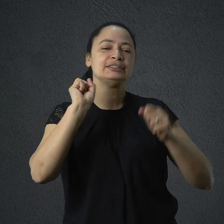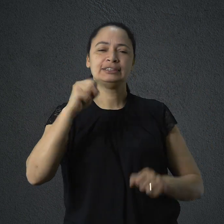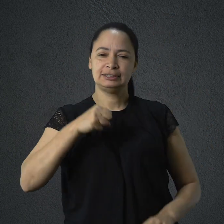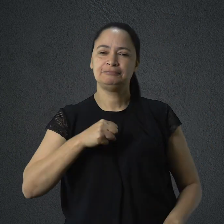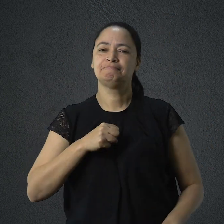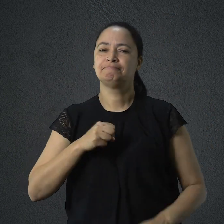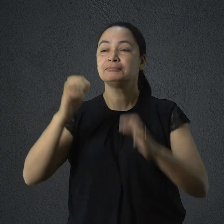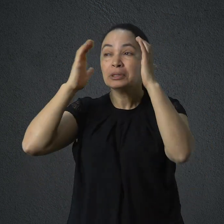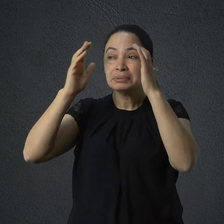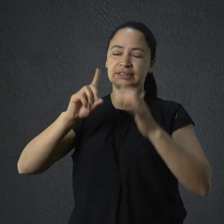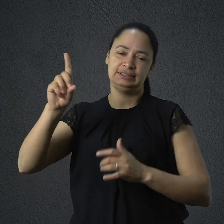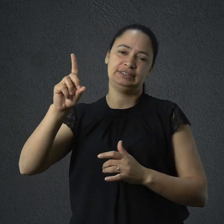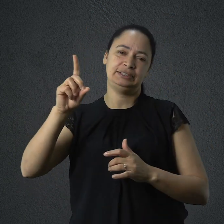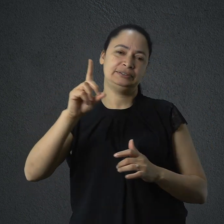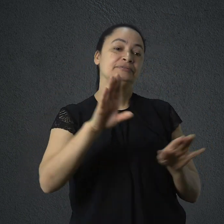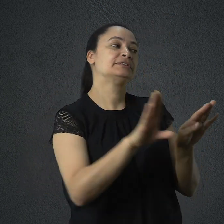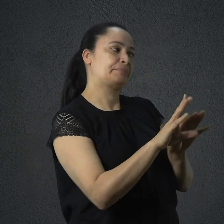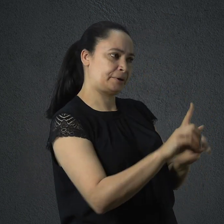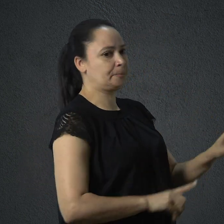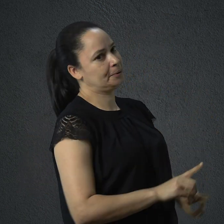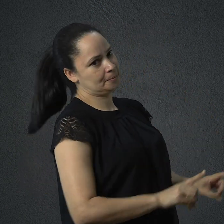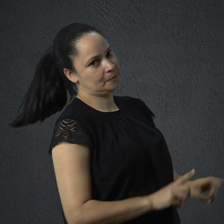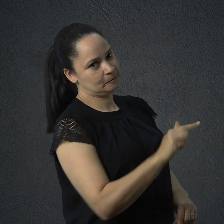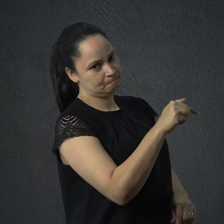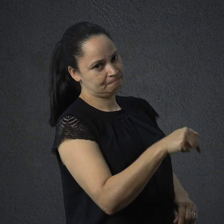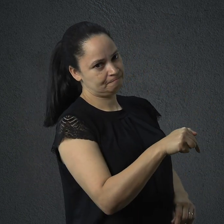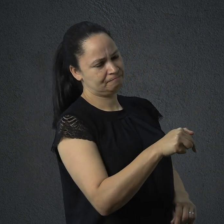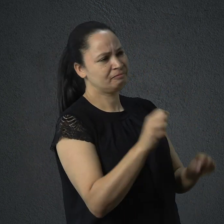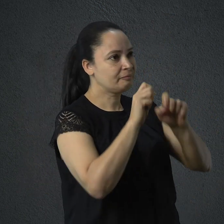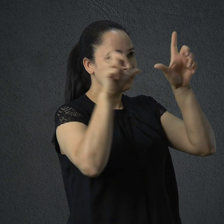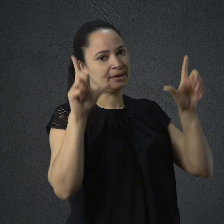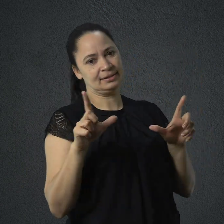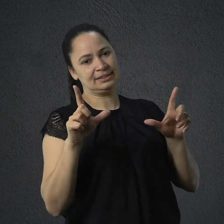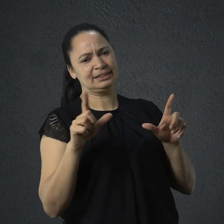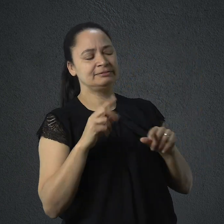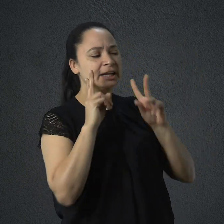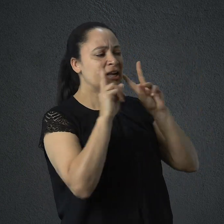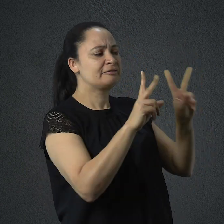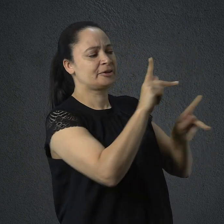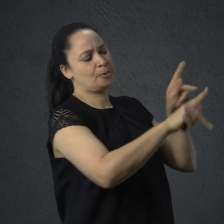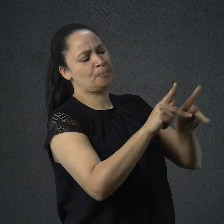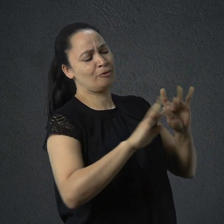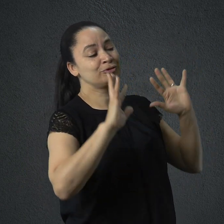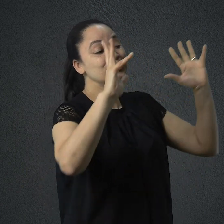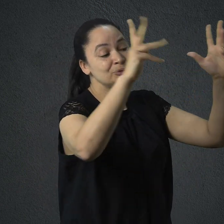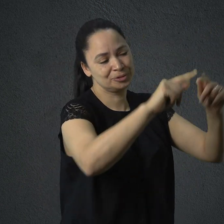obedecia ao seu primo. Na realidade, fica claro que ela considerava todo o seu povo como família, levando-a